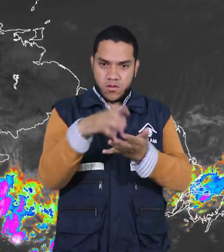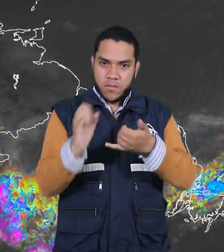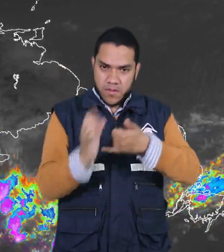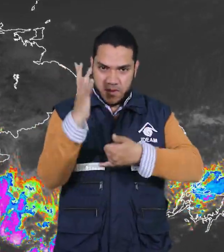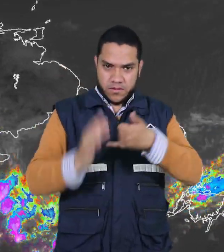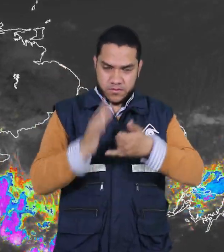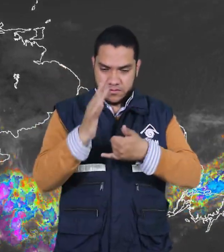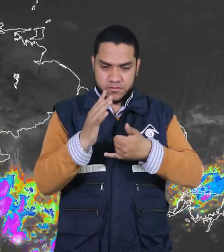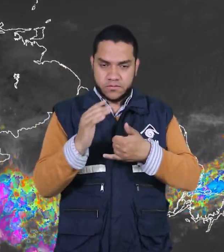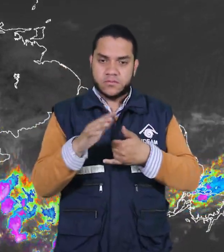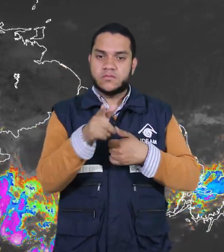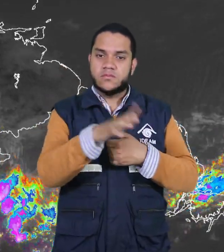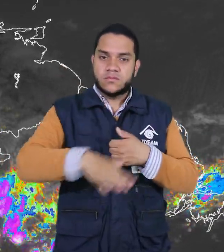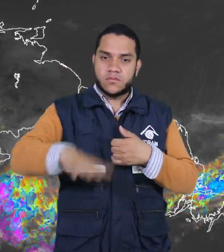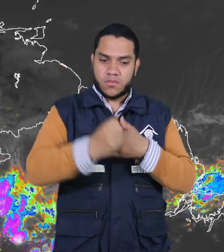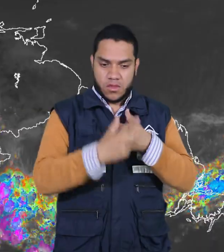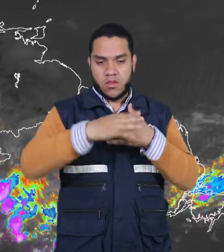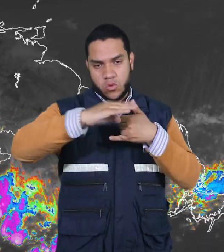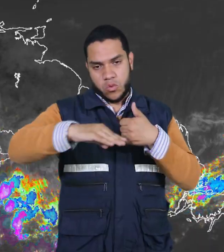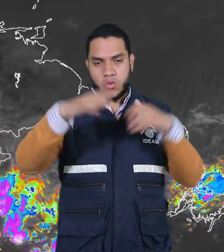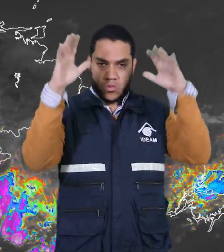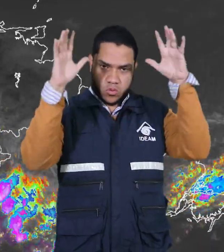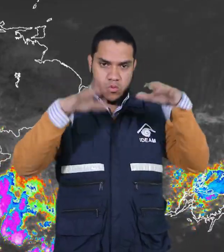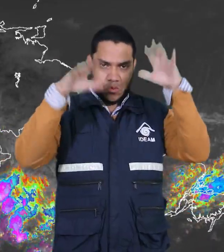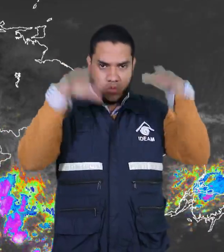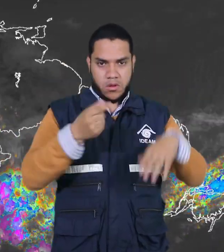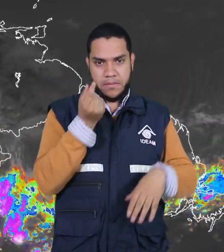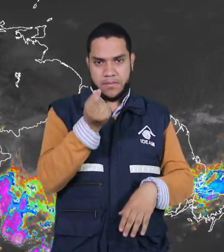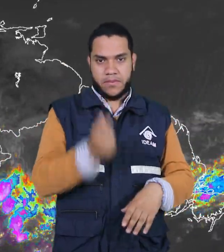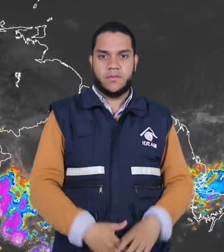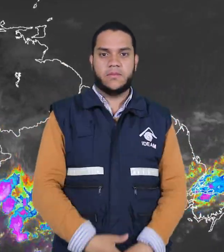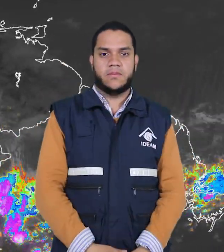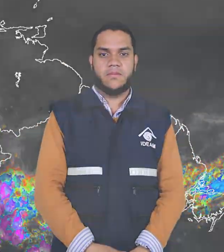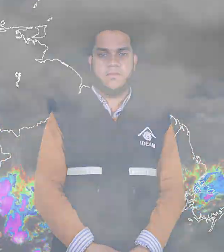pacífica y en amplios sectores de la región andina se han presentado lluvias de carácter ligero.